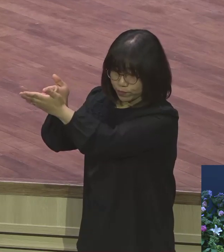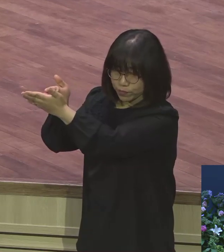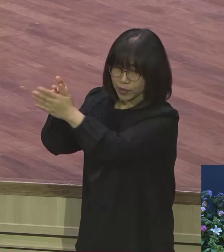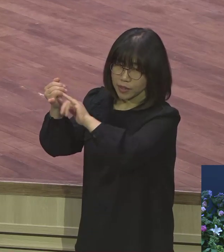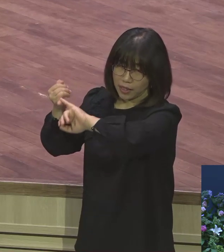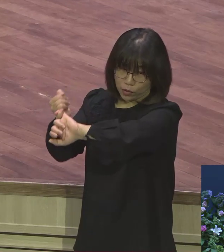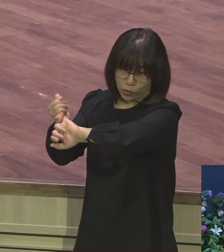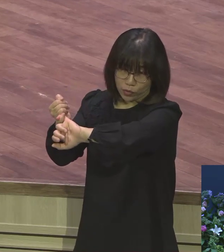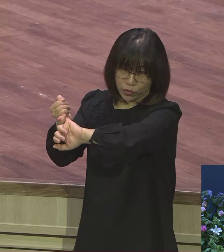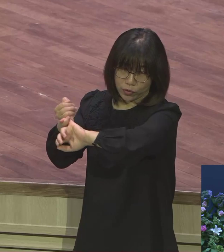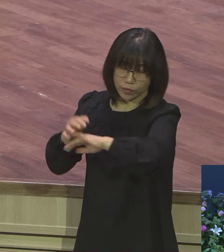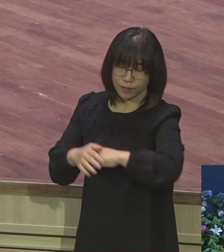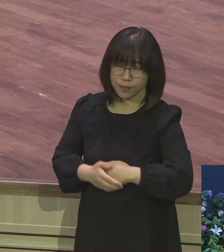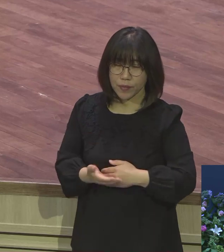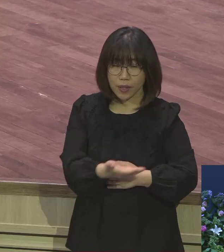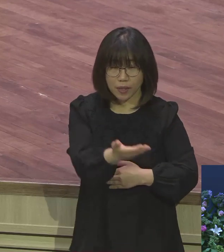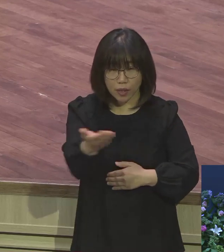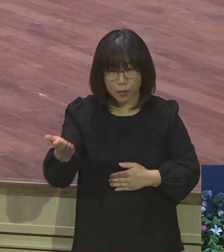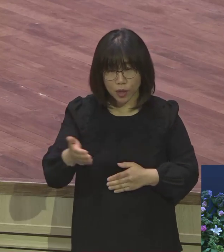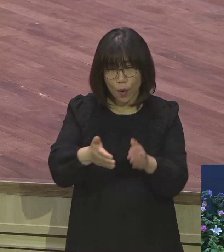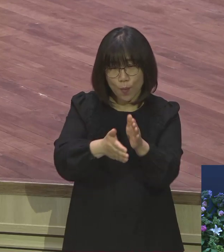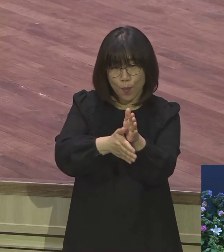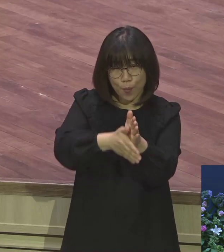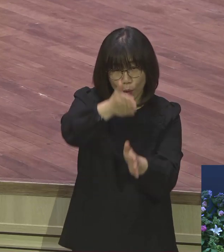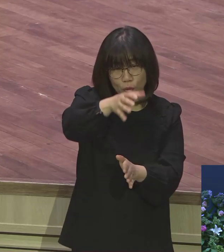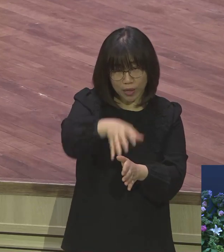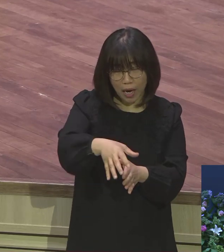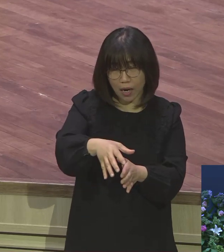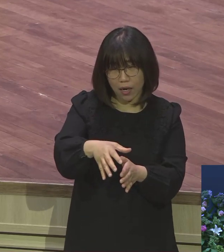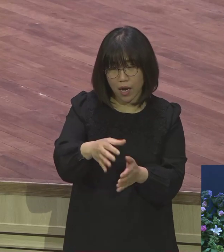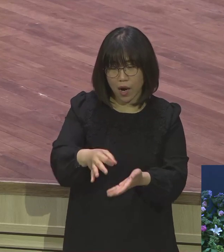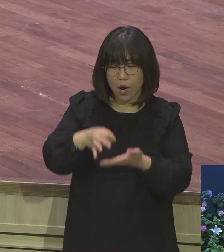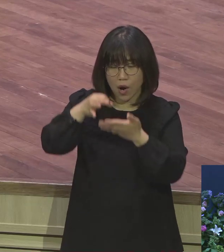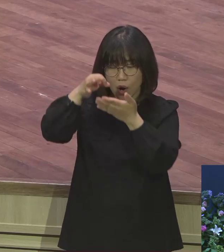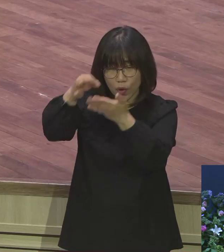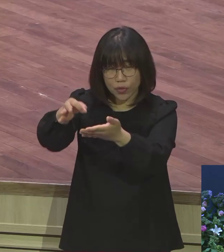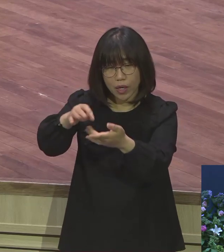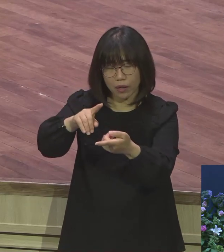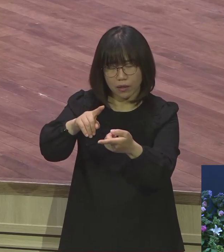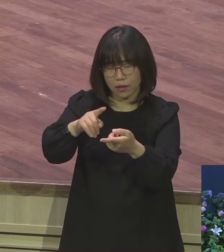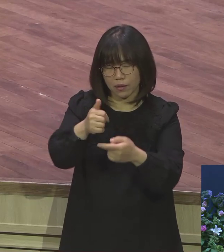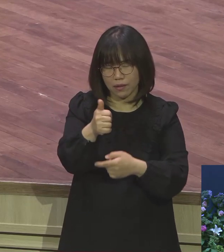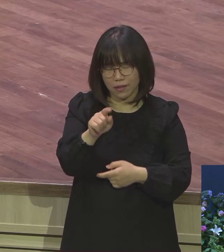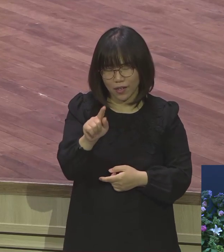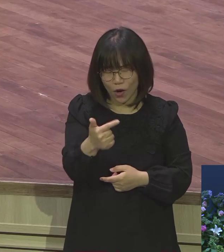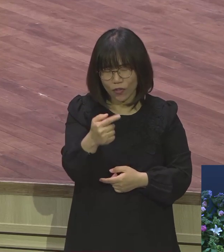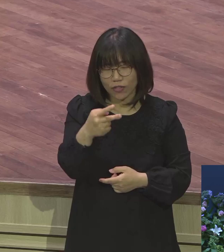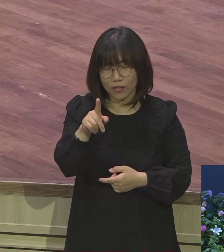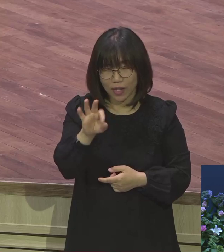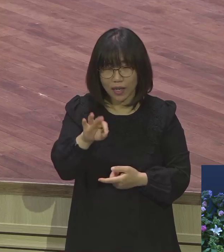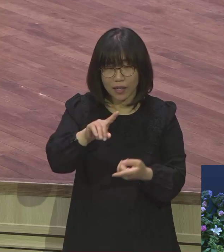여러분 본당 헌당이라는 시대적 미션이 237 서밋으로 그렇게 당당하게 지금